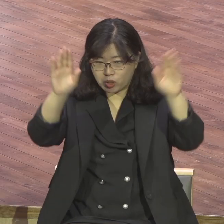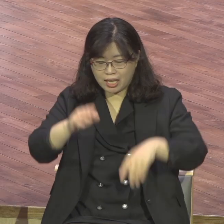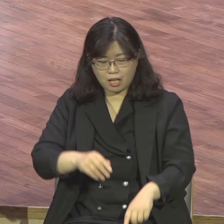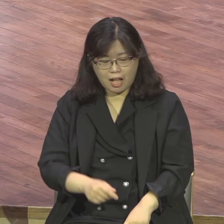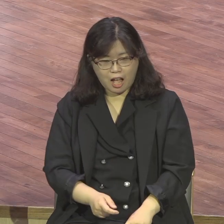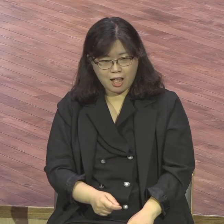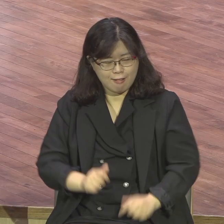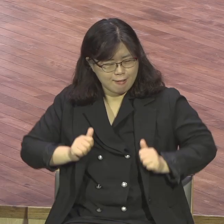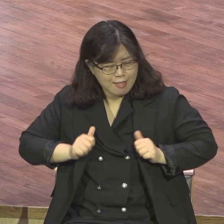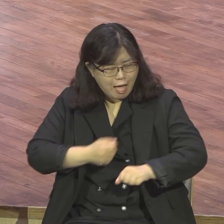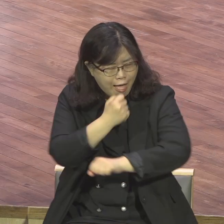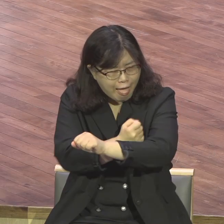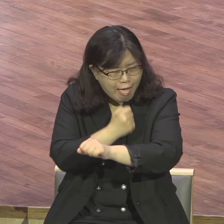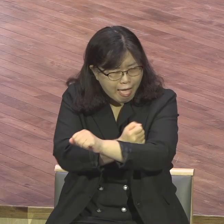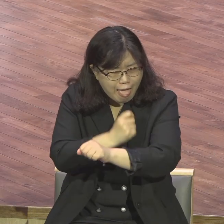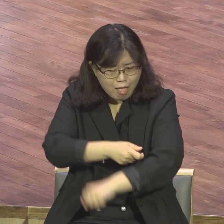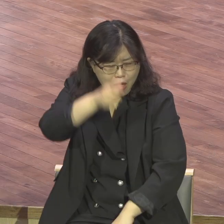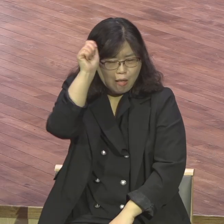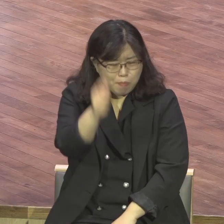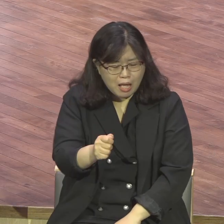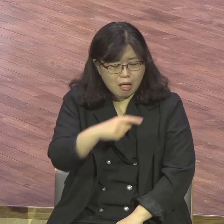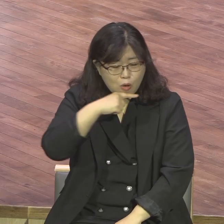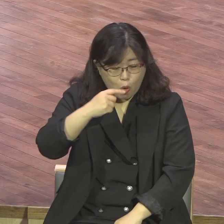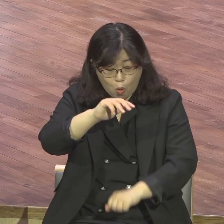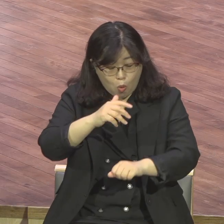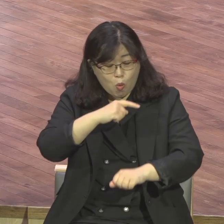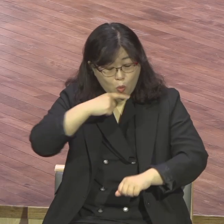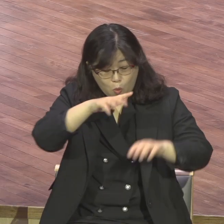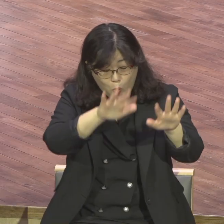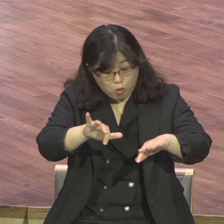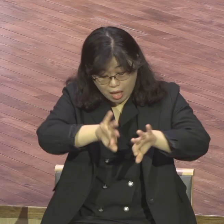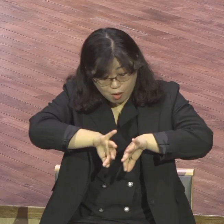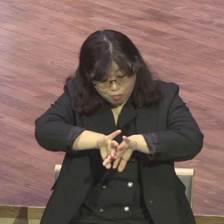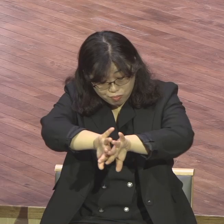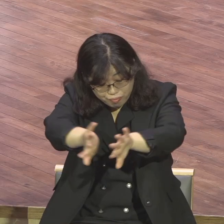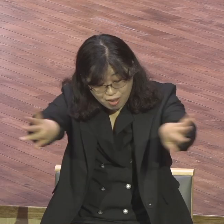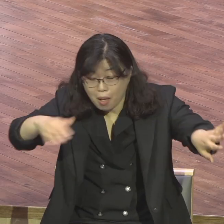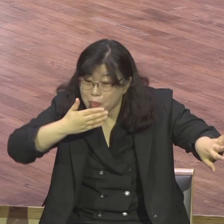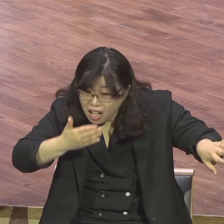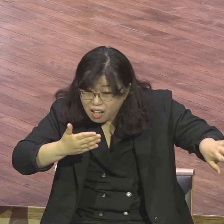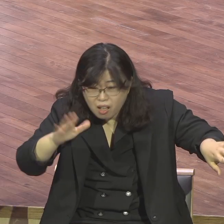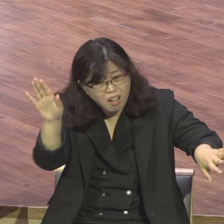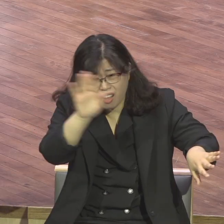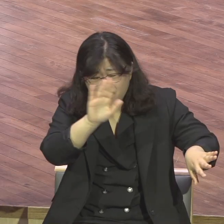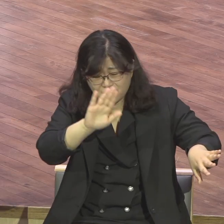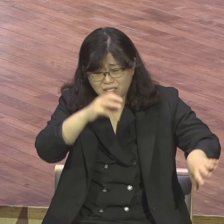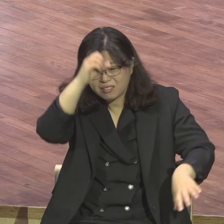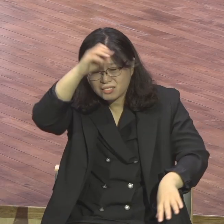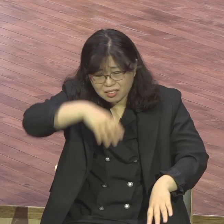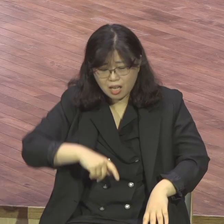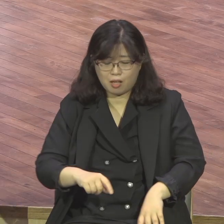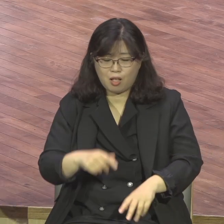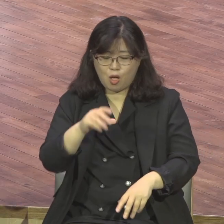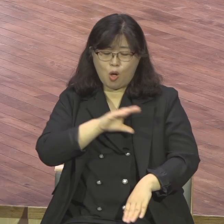차이에요 믿음 차이에요 여러분도 마찬가지예요 누가 응답받느냐 누가 성인받느냐 누가 주고받느냐 믿음 차이라니까요